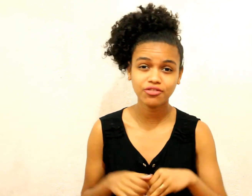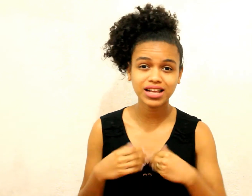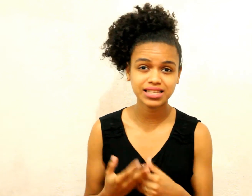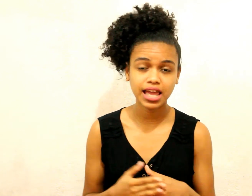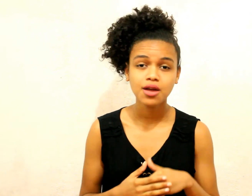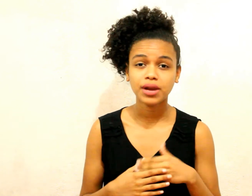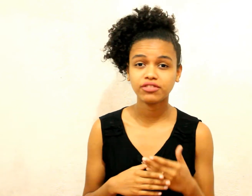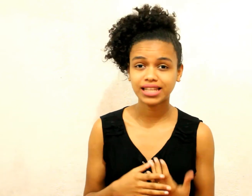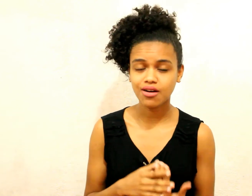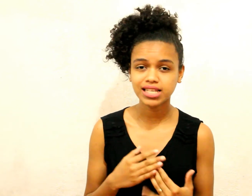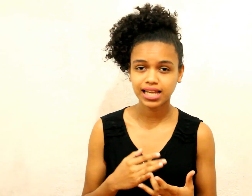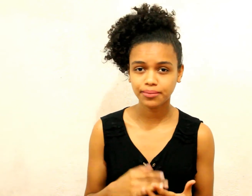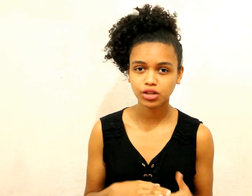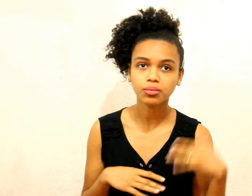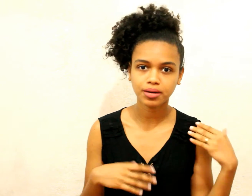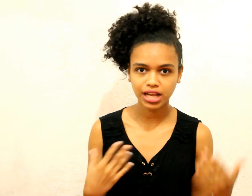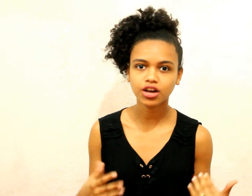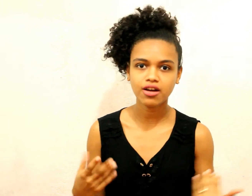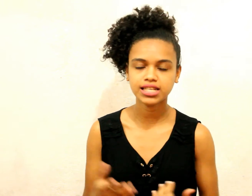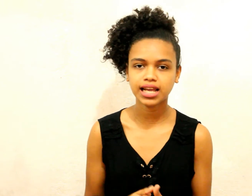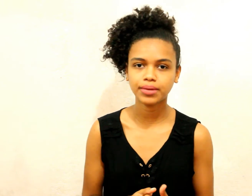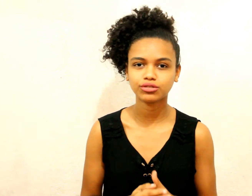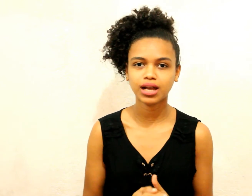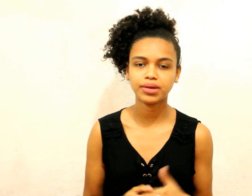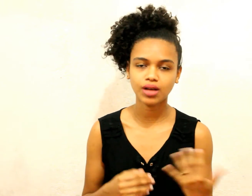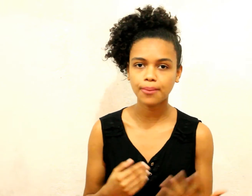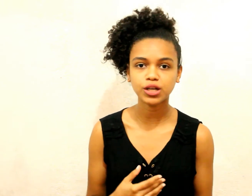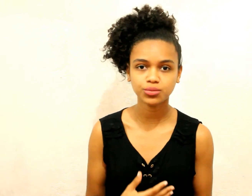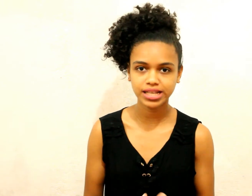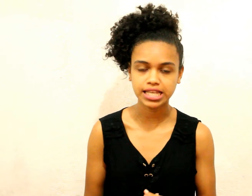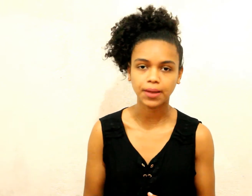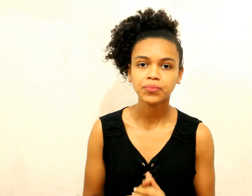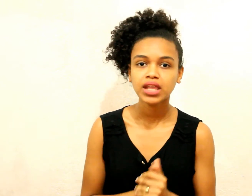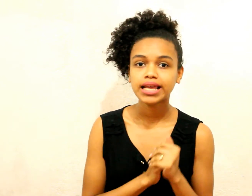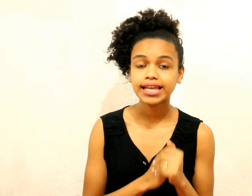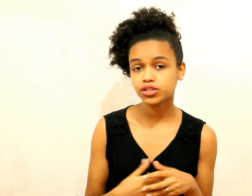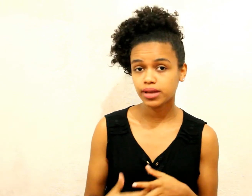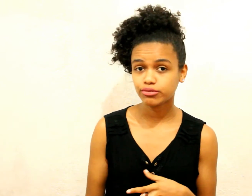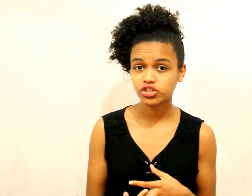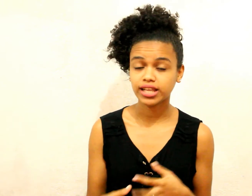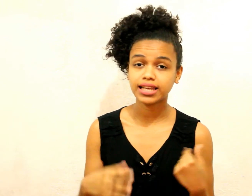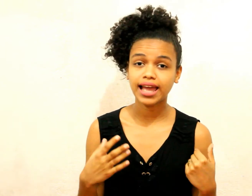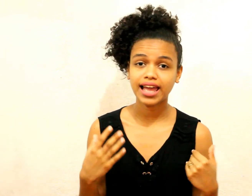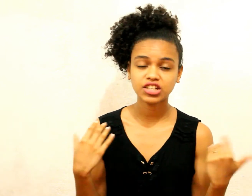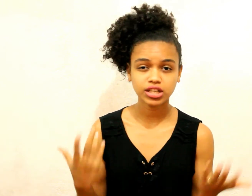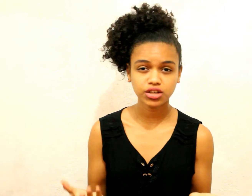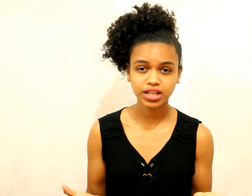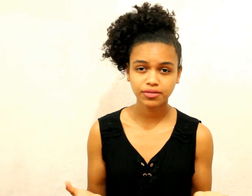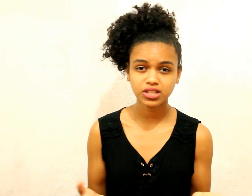fazer pra evitar o ressecamento Ou pra melhorar o ressecamento do cabelo após o descer Isso mesmo gente, as dicas que vou dar pra vocês